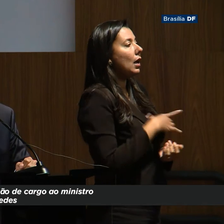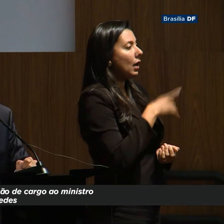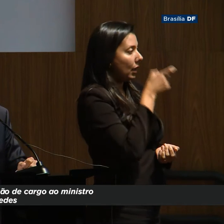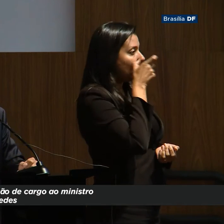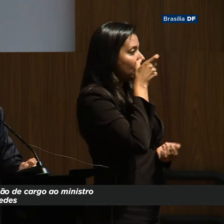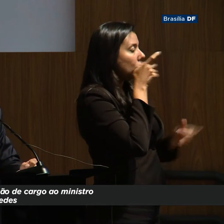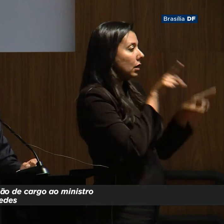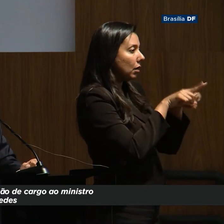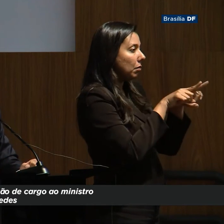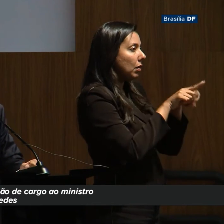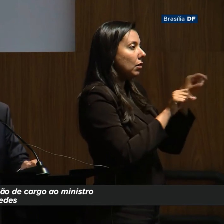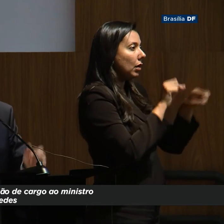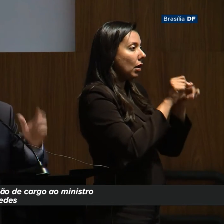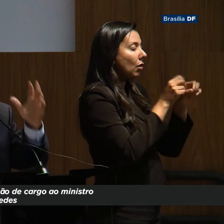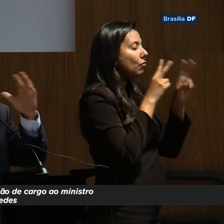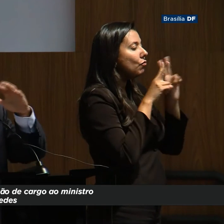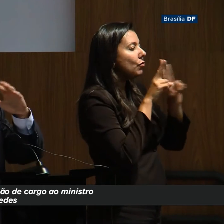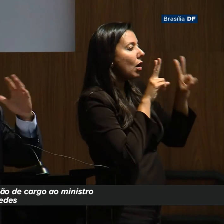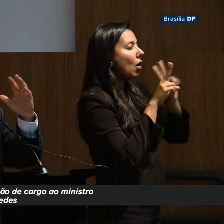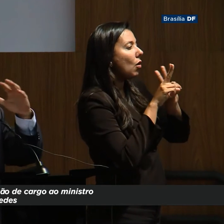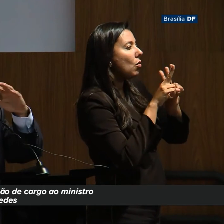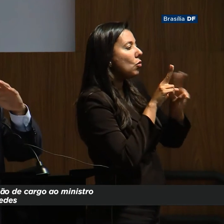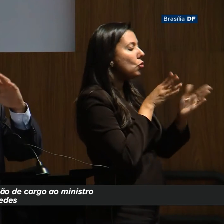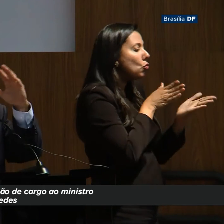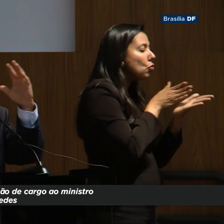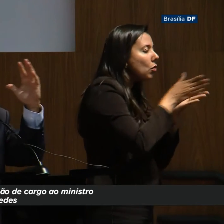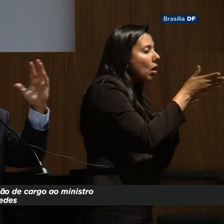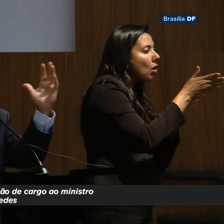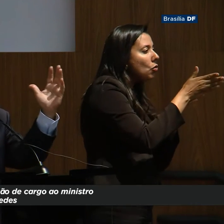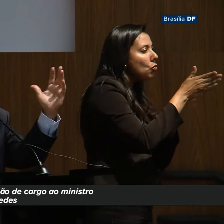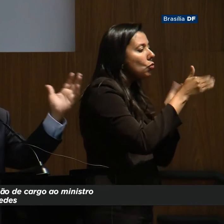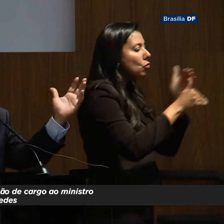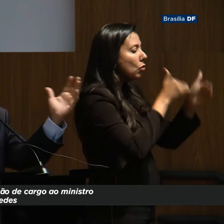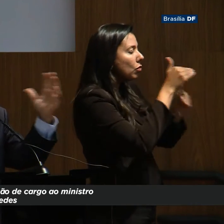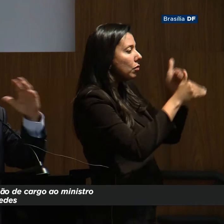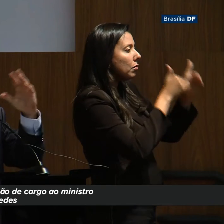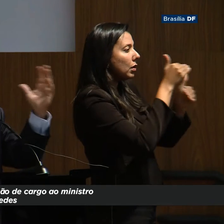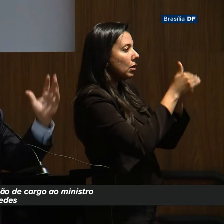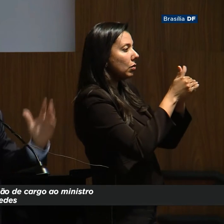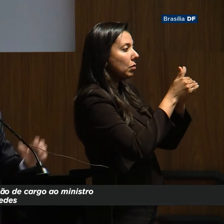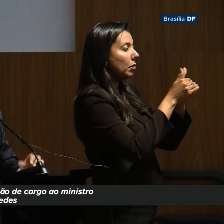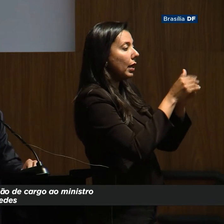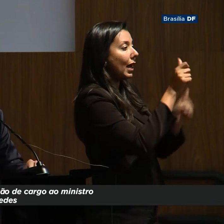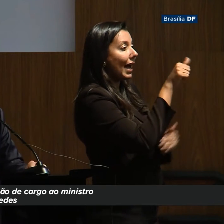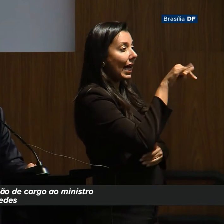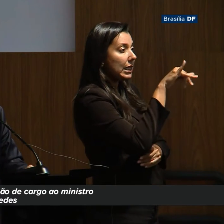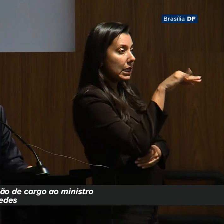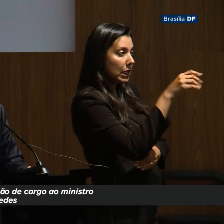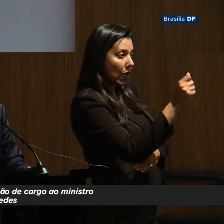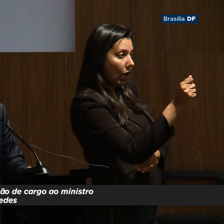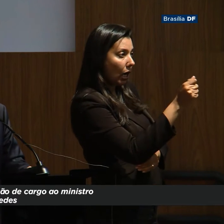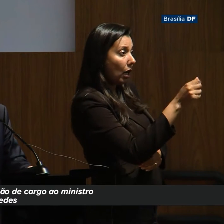Interessantemente, também já tínhamos uma visão de que o eixo de crescimento do mundo podia se inclinar para a Ásia, onde está hoje.